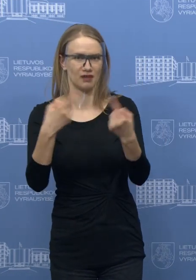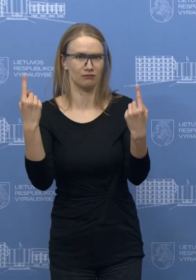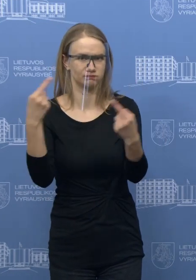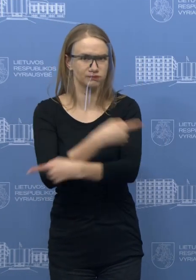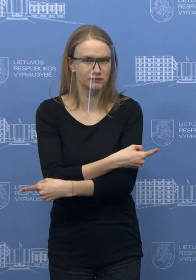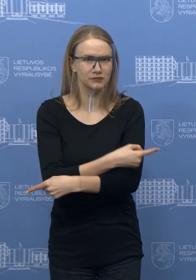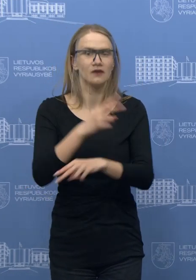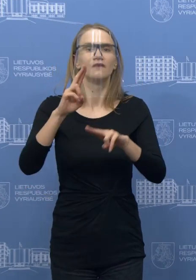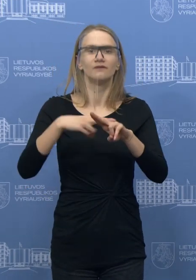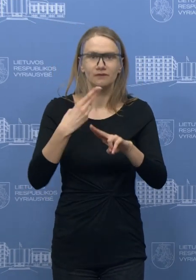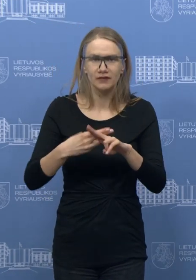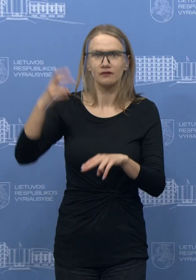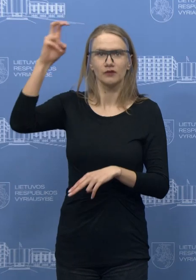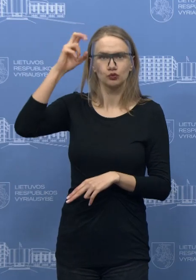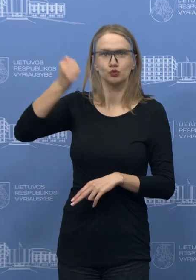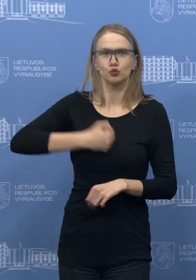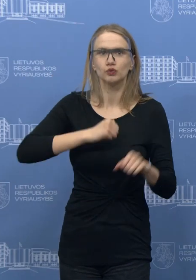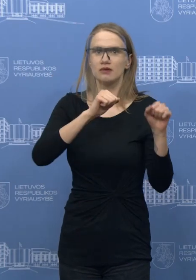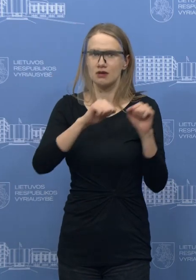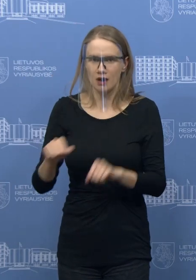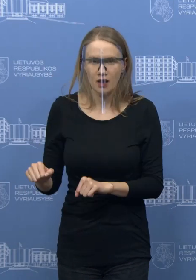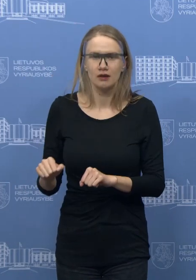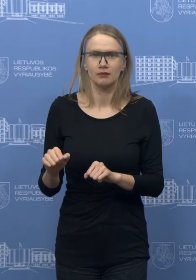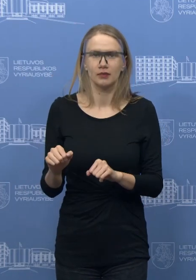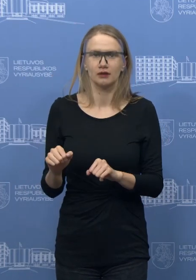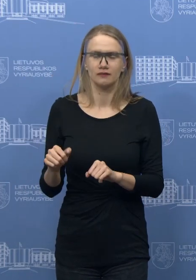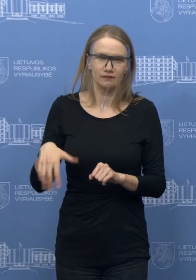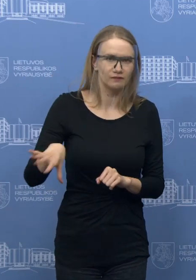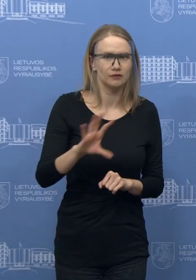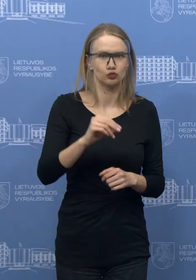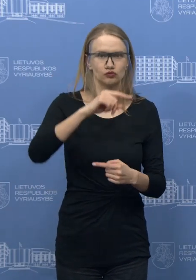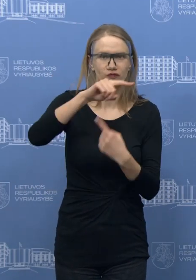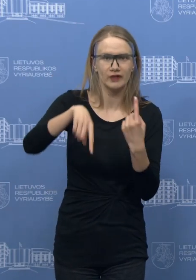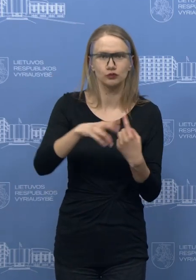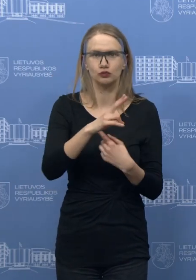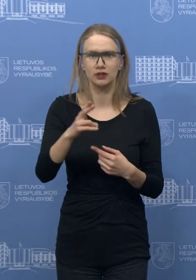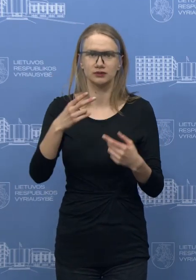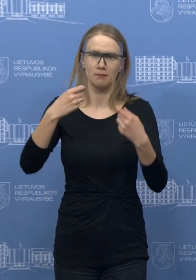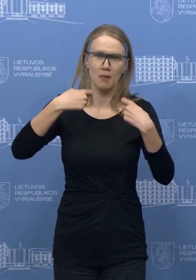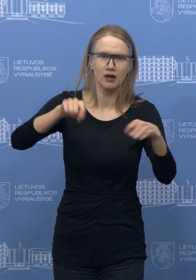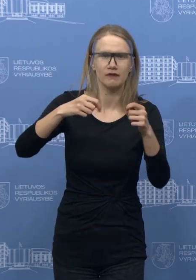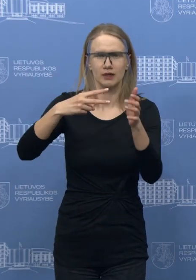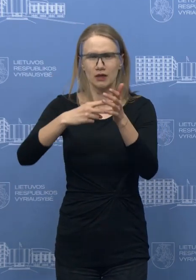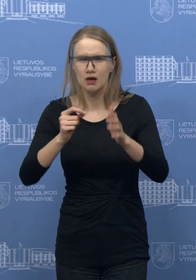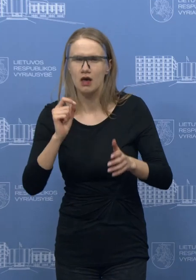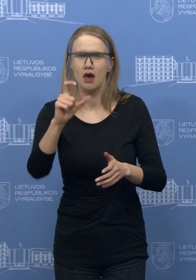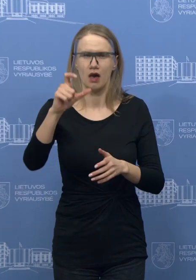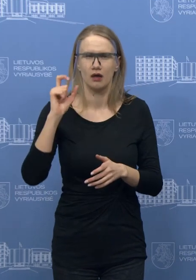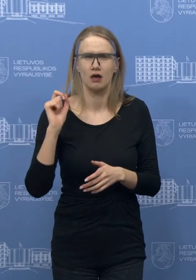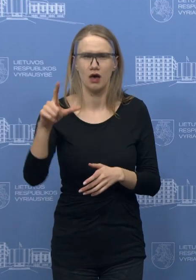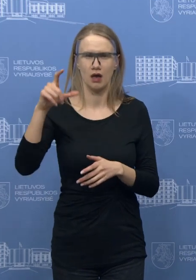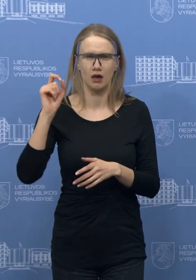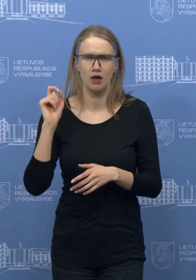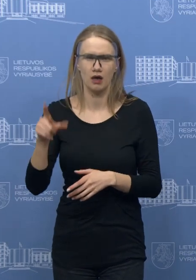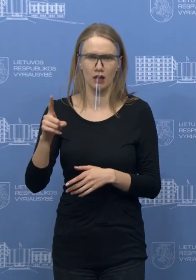kainų, tada vyriausybė turėdavo tokį įrankį darys intervenciją. Šiandien, priešinasi prieš tokio įrankio turėjimą, tiesiog skatina